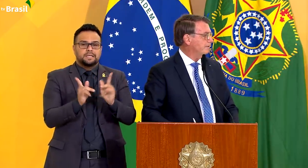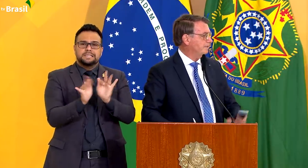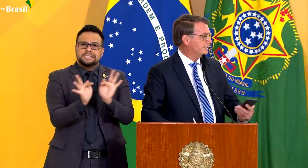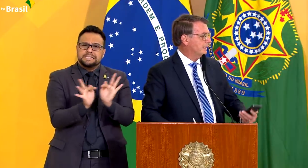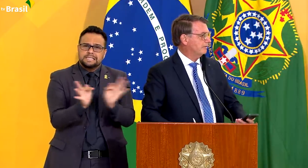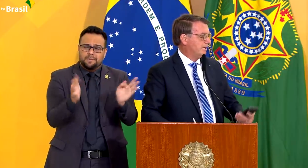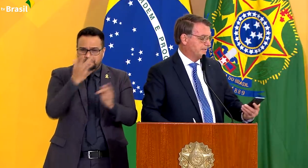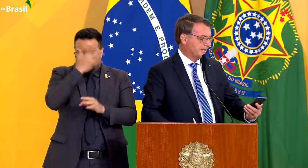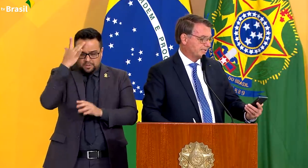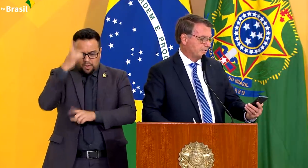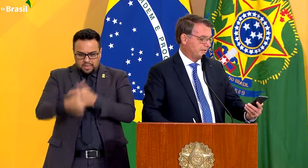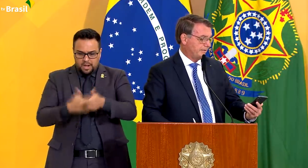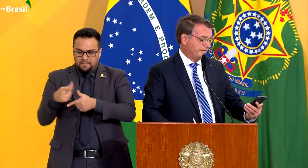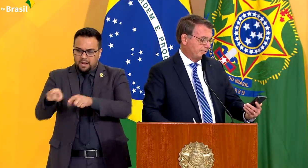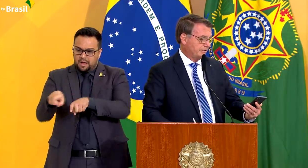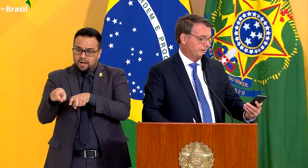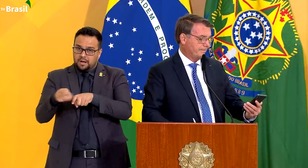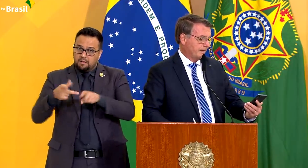prefeituras visando